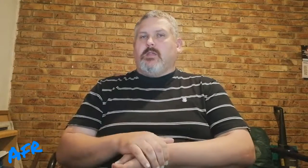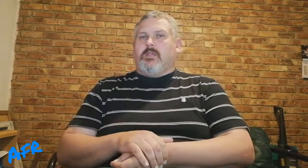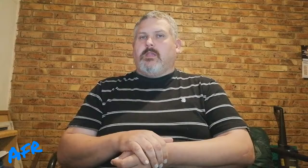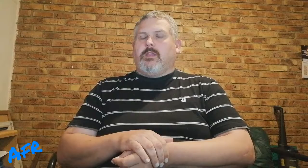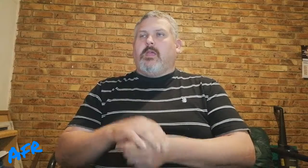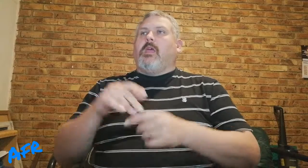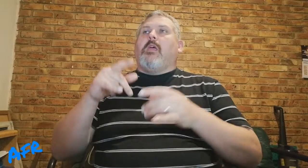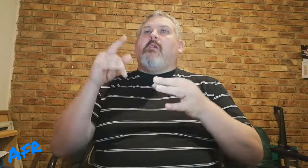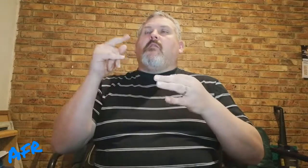daar so?